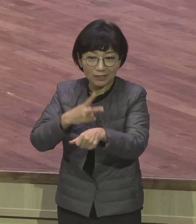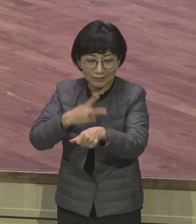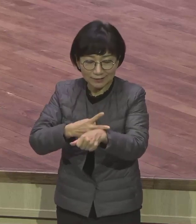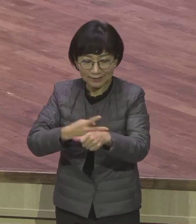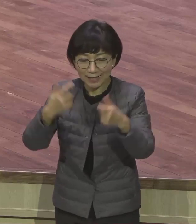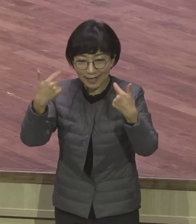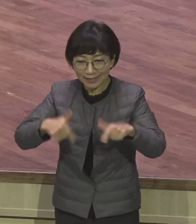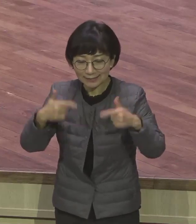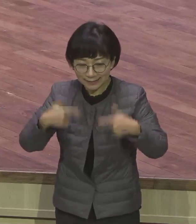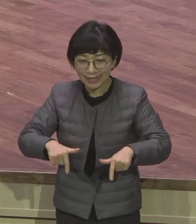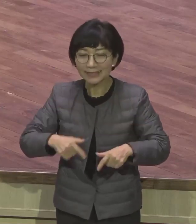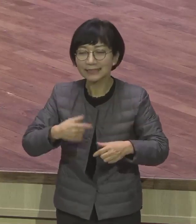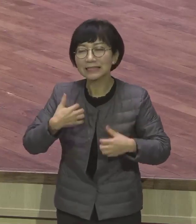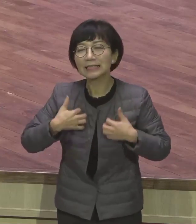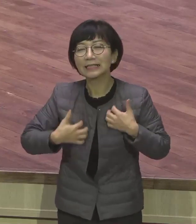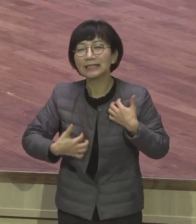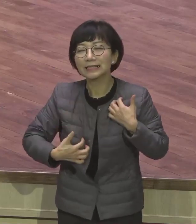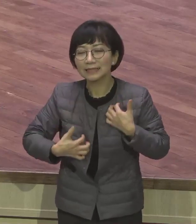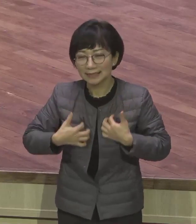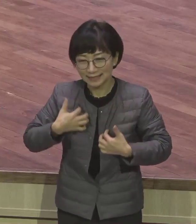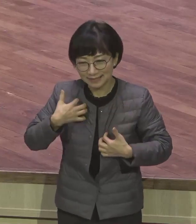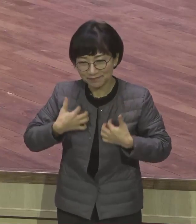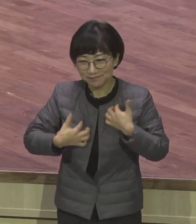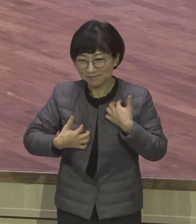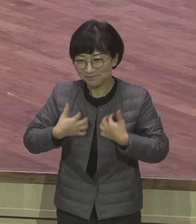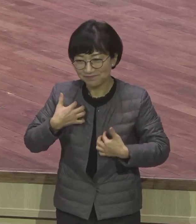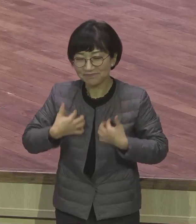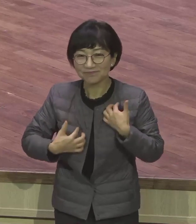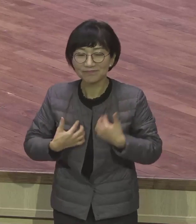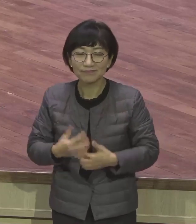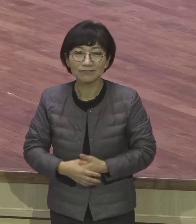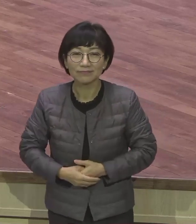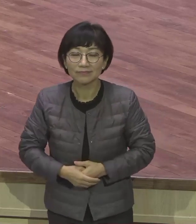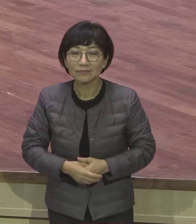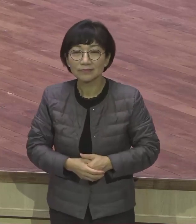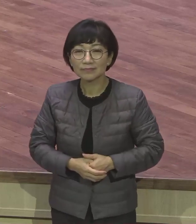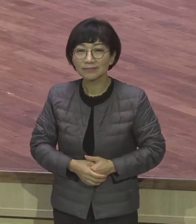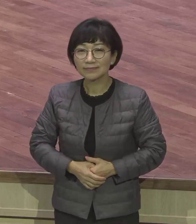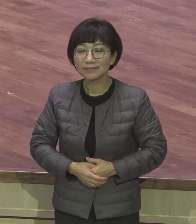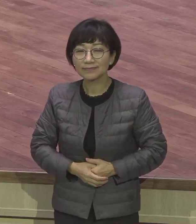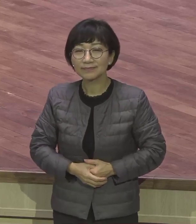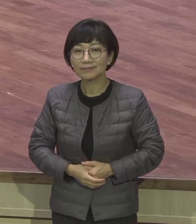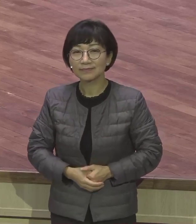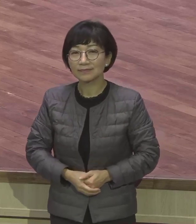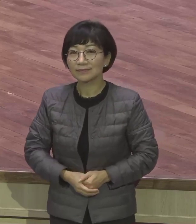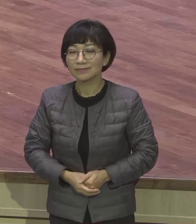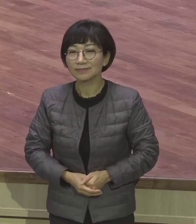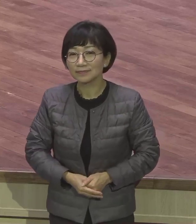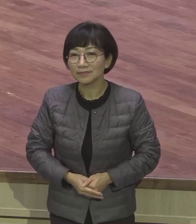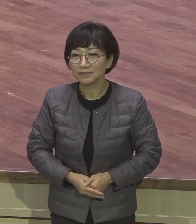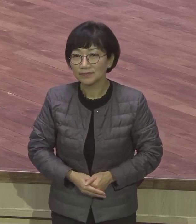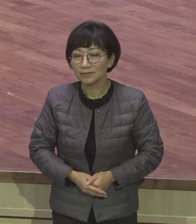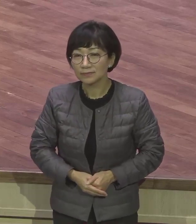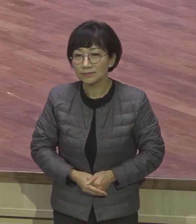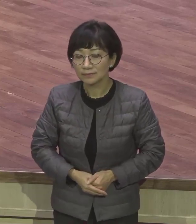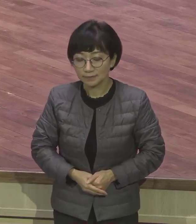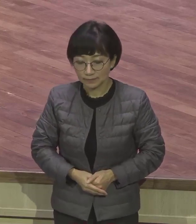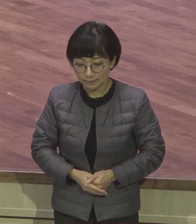기쁘다는 거예요. 여러분 신앙 신앙 생활을요. 신앙 생활을